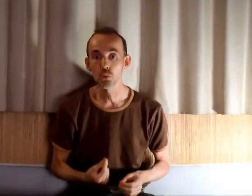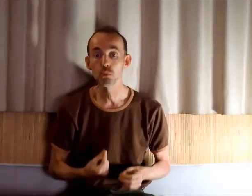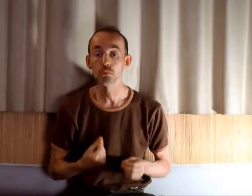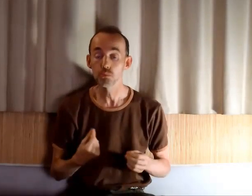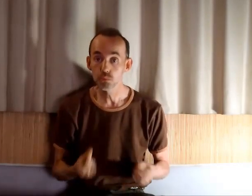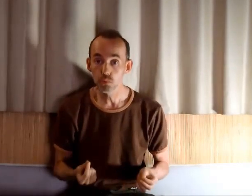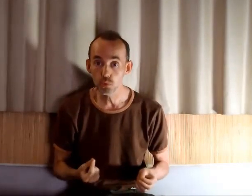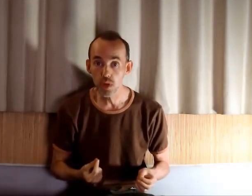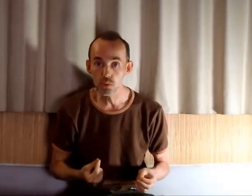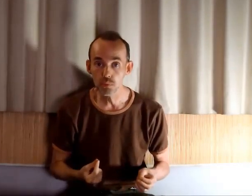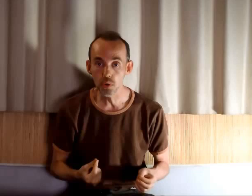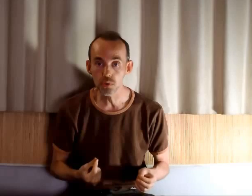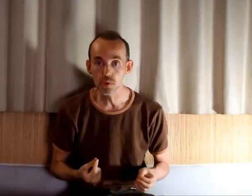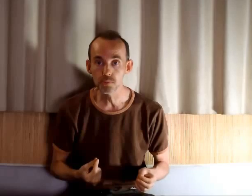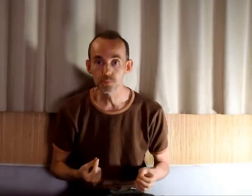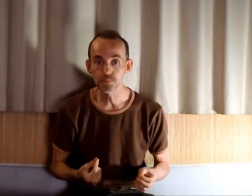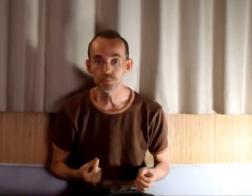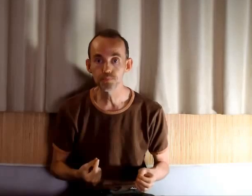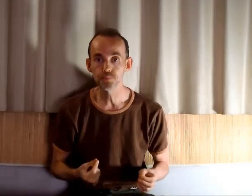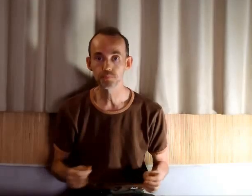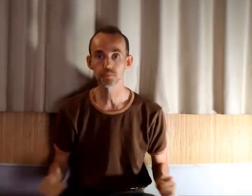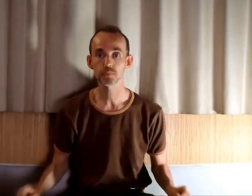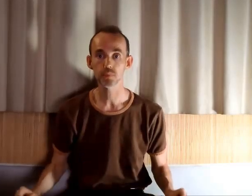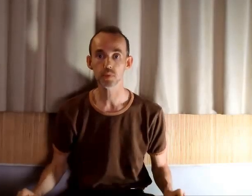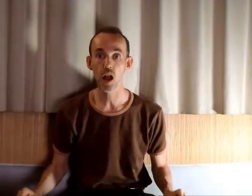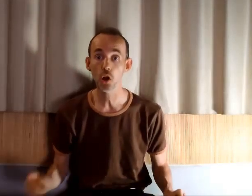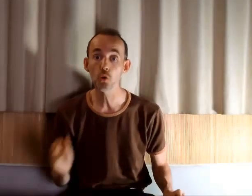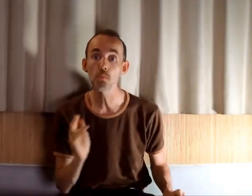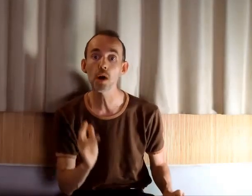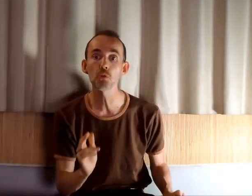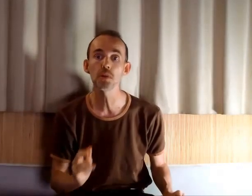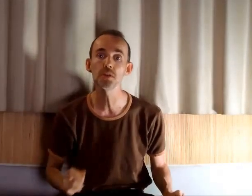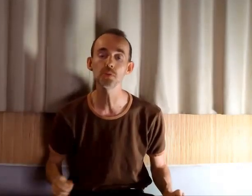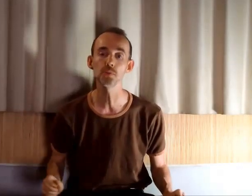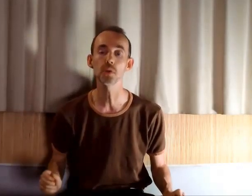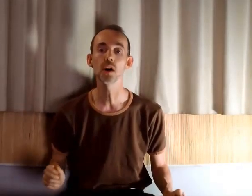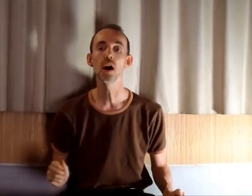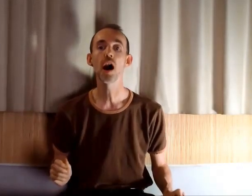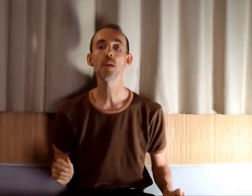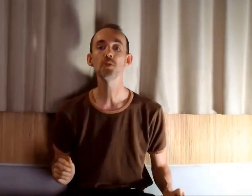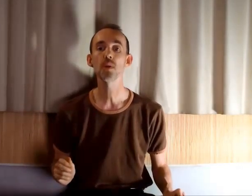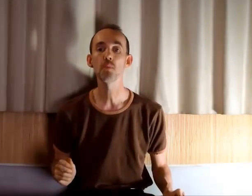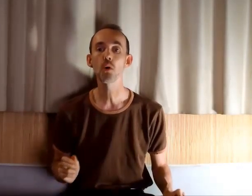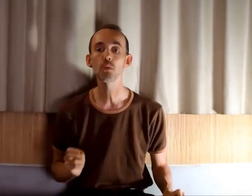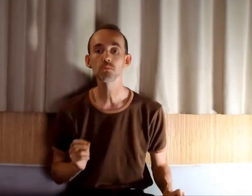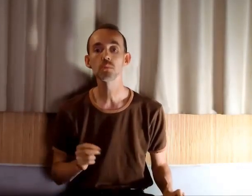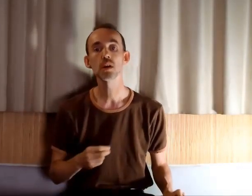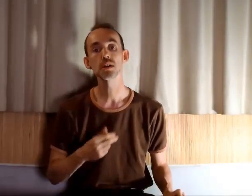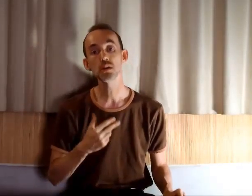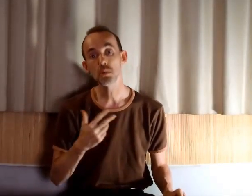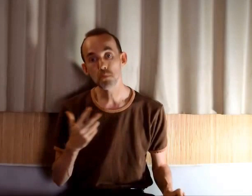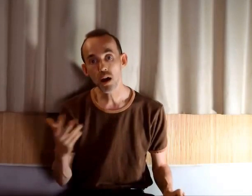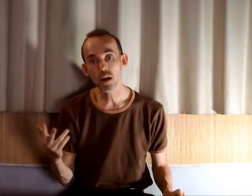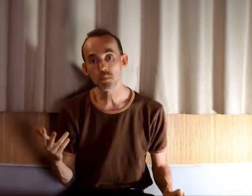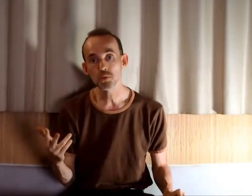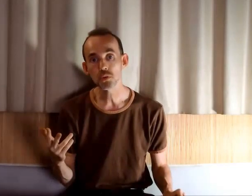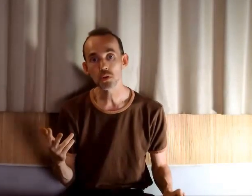de toute la souffrance. Alors quand on parle de blessure, habituellement, ce n'est pas la blessure